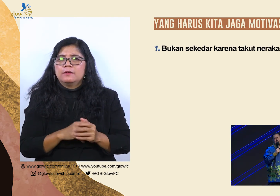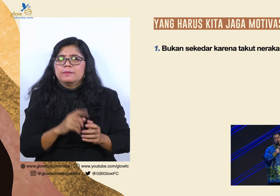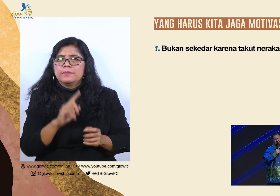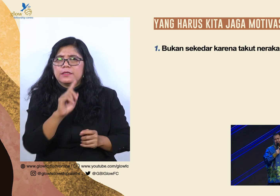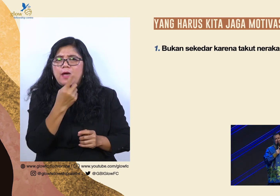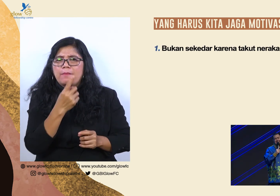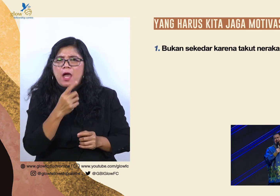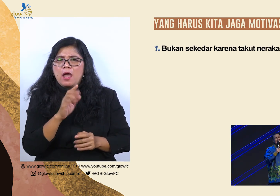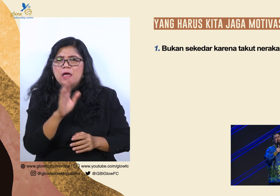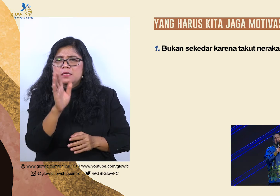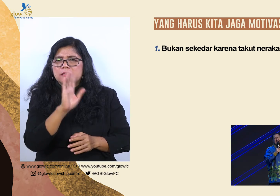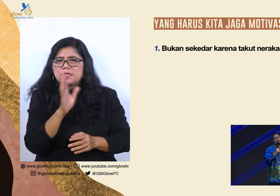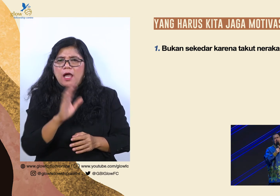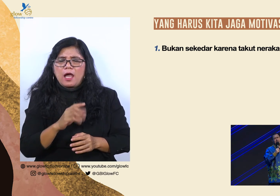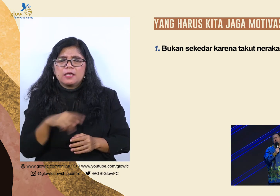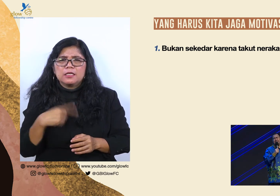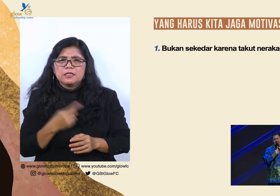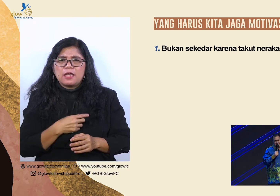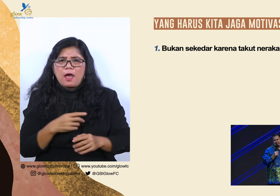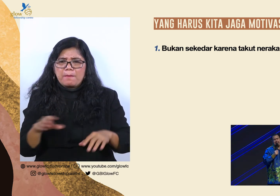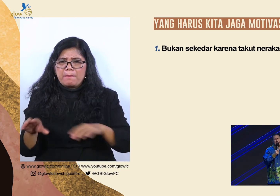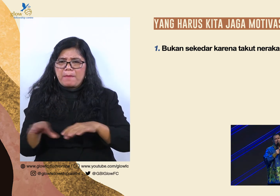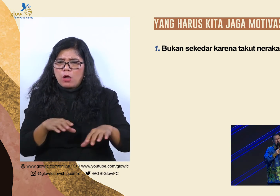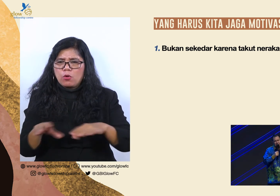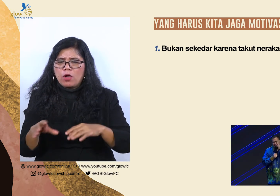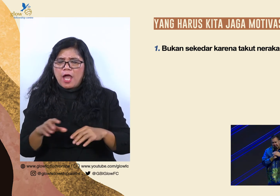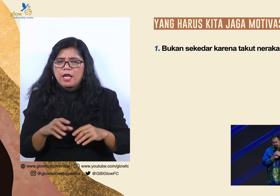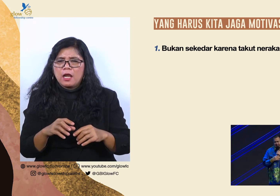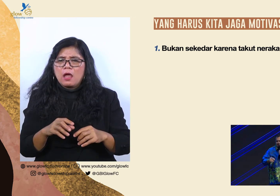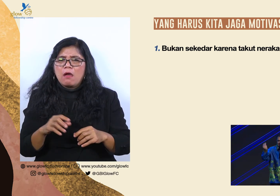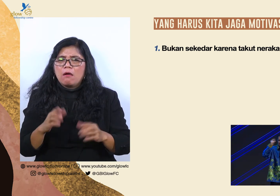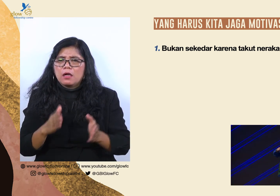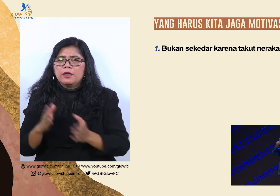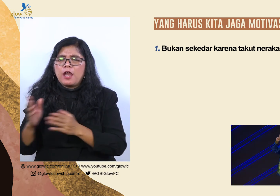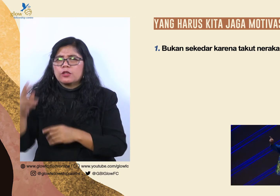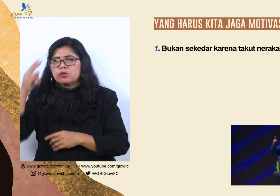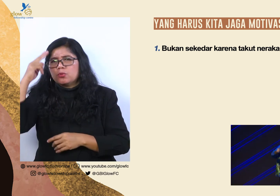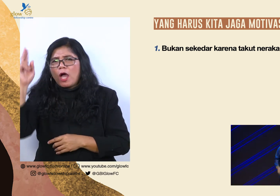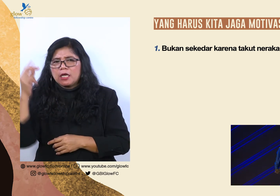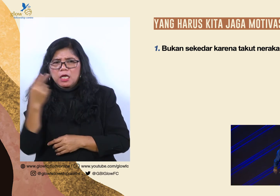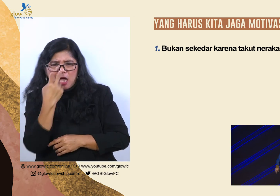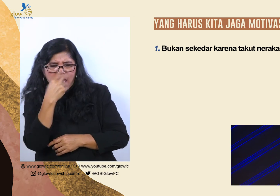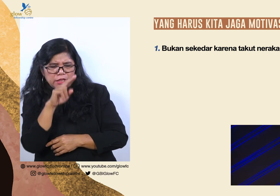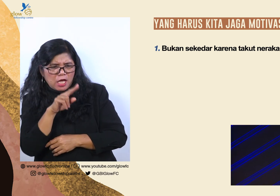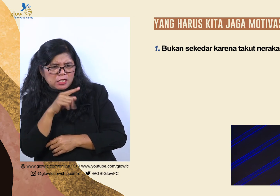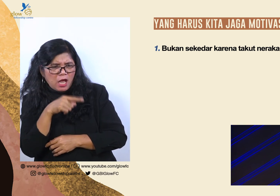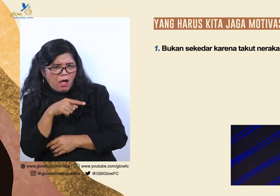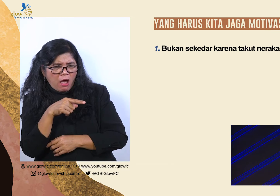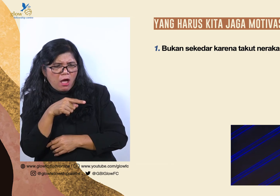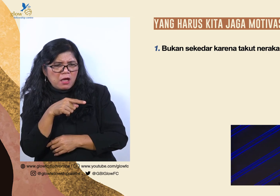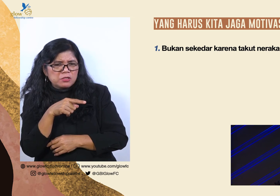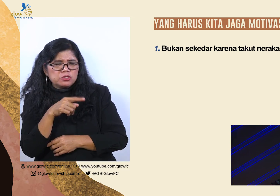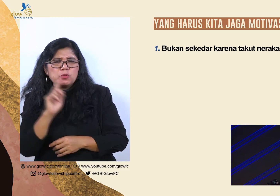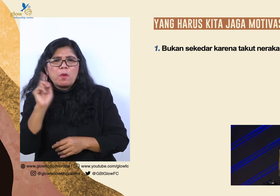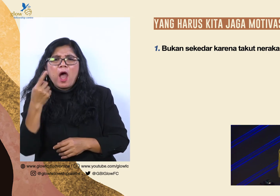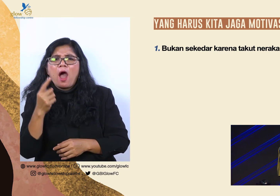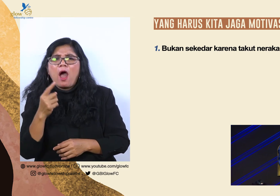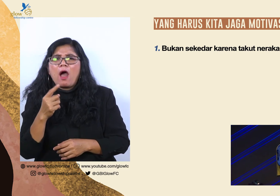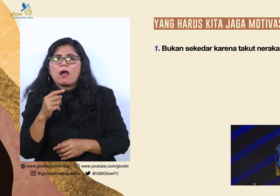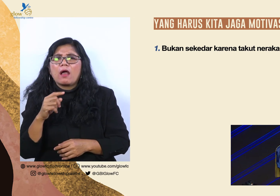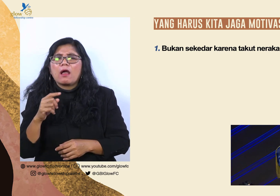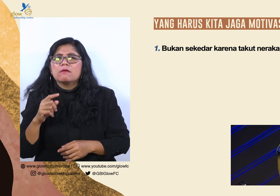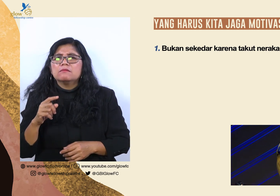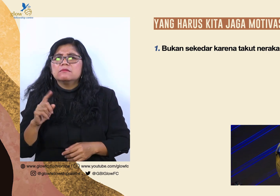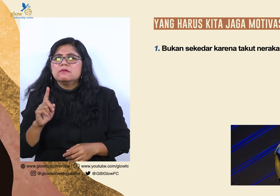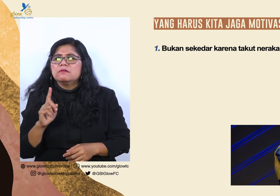Jangan kita melakukan firman. Jangan kita hidup benar di hadapan Tuhan kelihatannya. Tapi hanya karena takut neraka. Ada banyak orang yang ditanya,